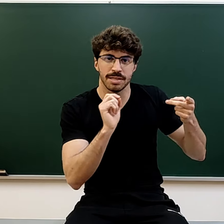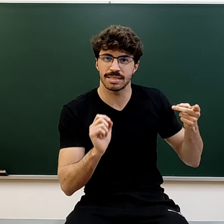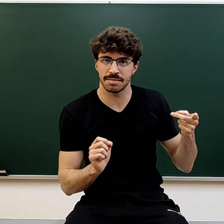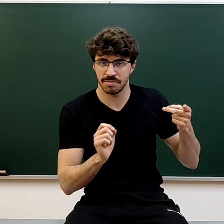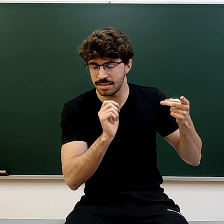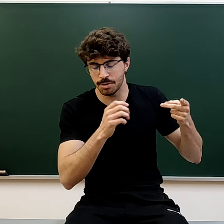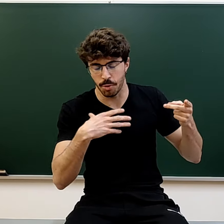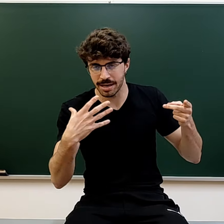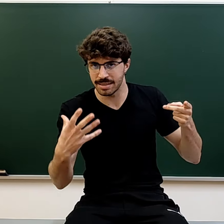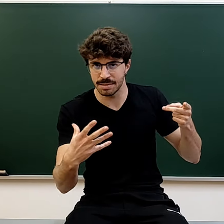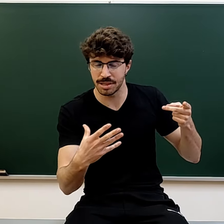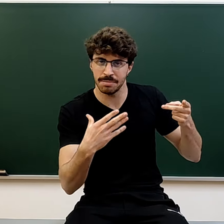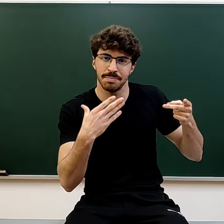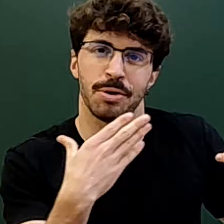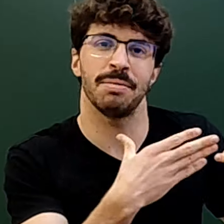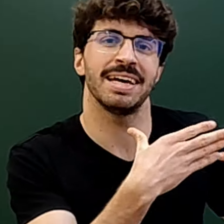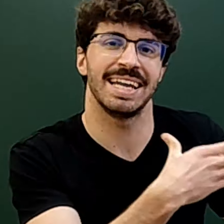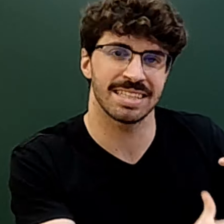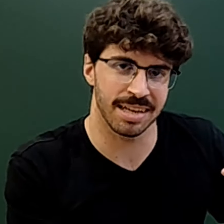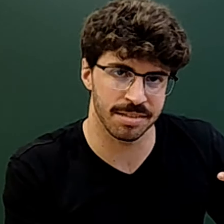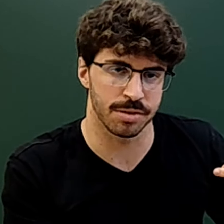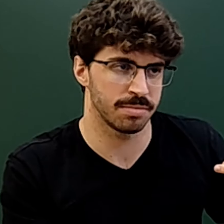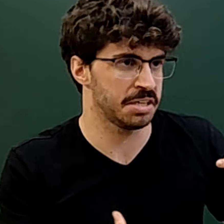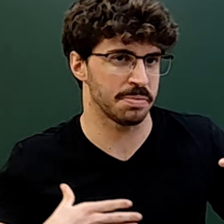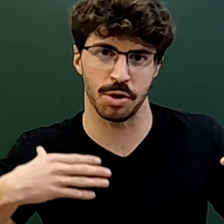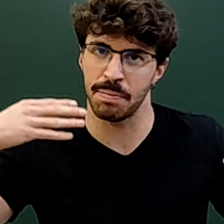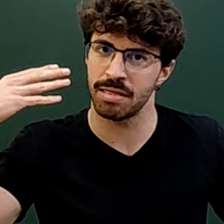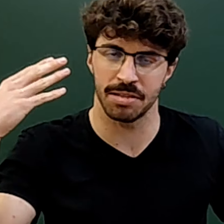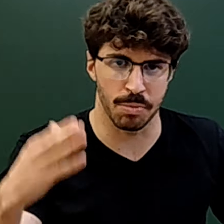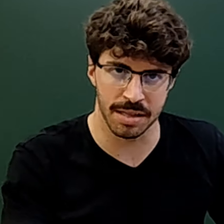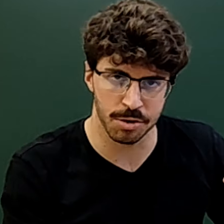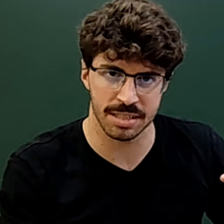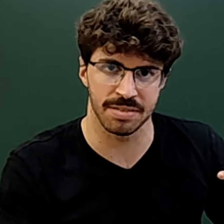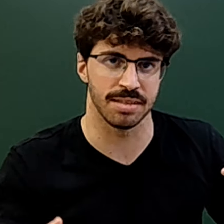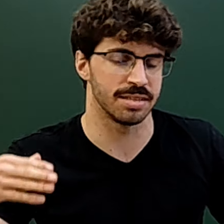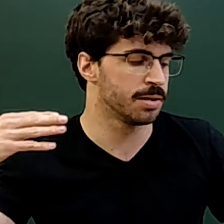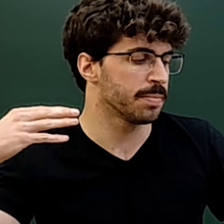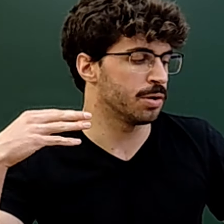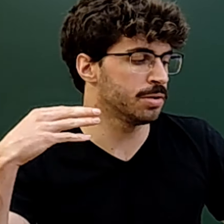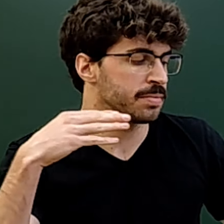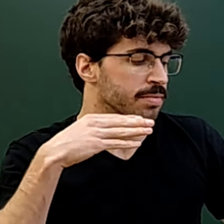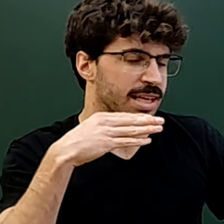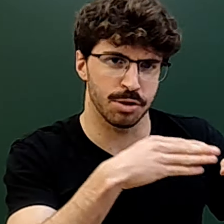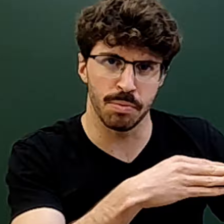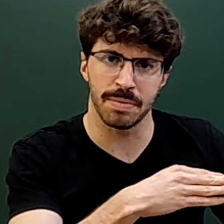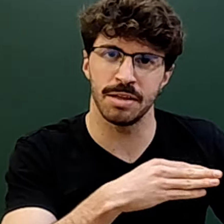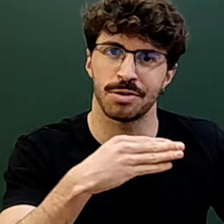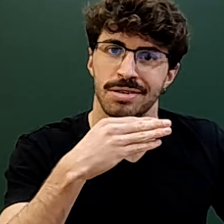pones esta frase o una que a ti te motive, pero que vaya en esta dirección, de soy capaz de comprender cosas difíciles, o estoy comprometido con